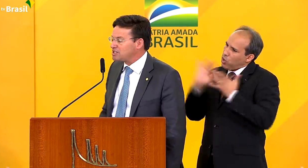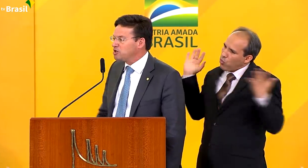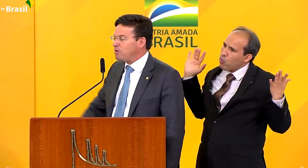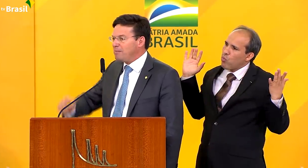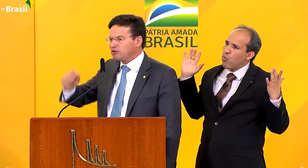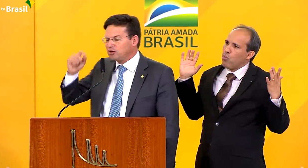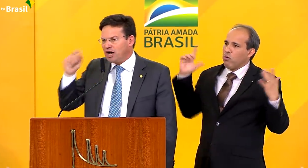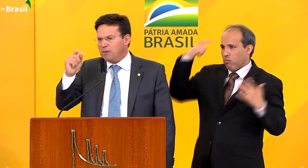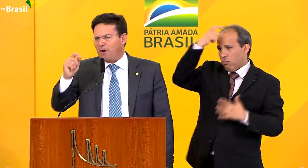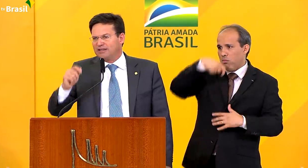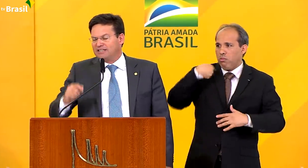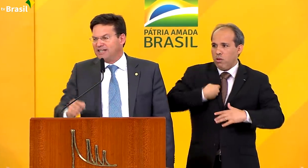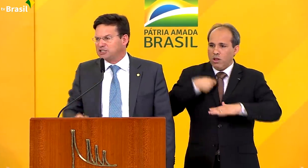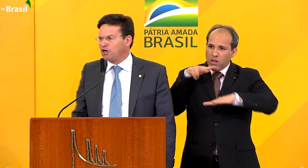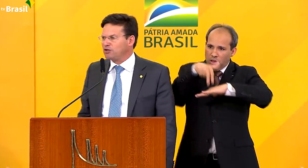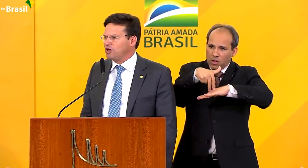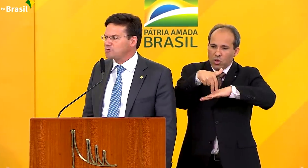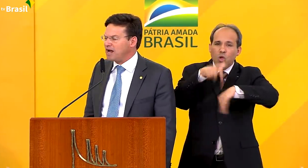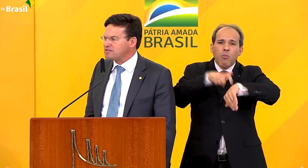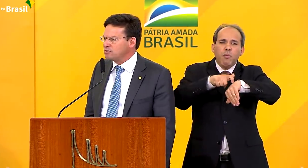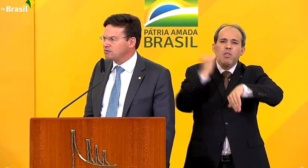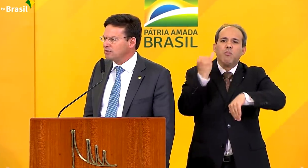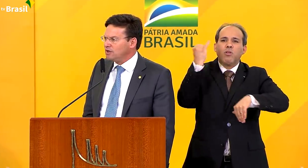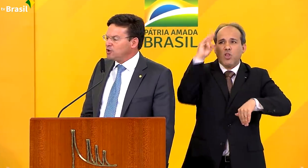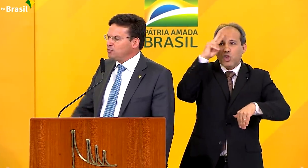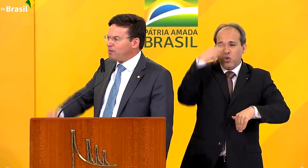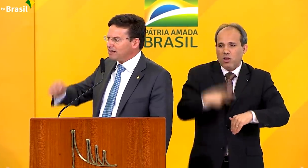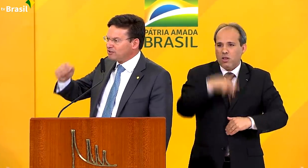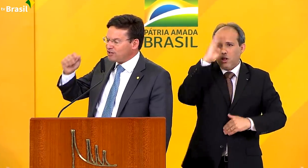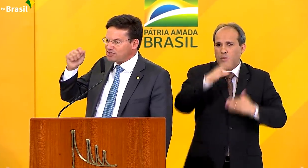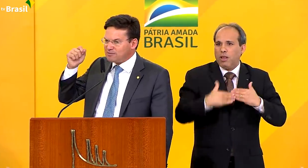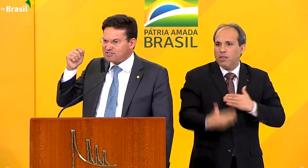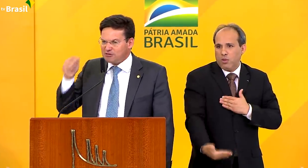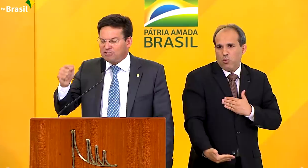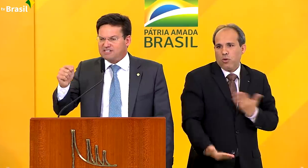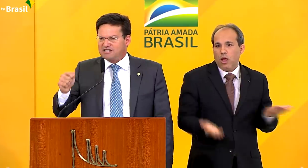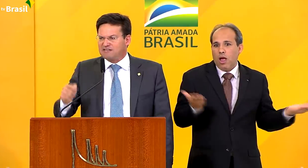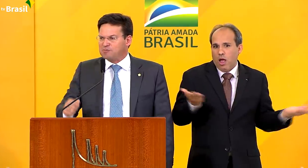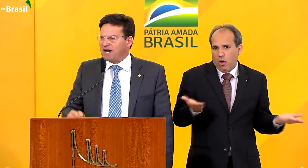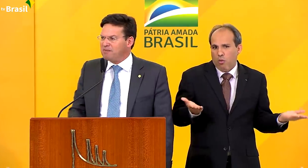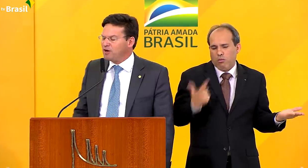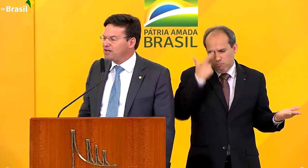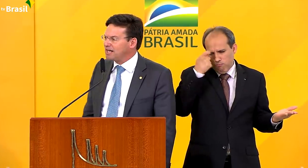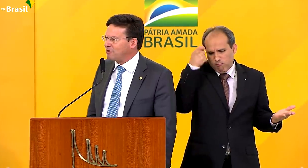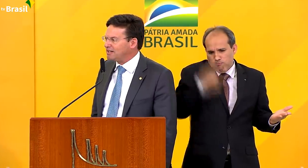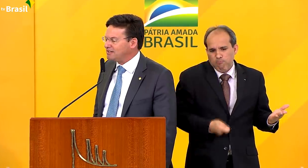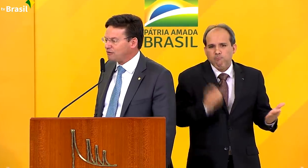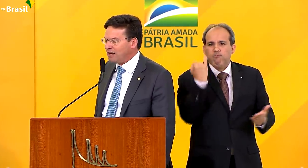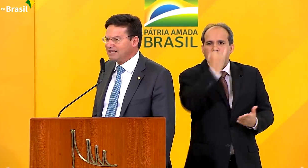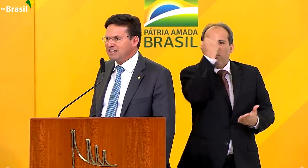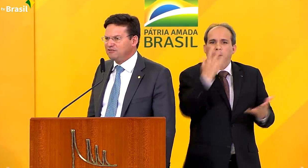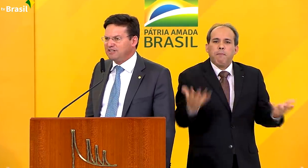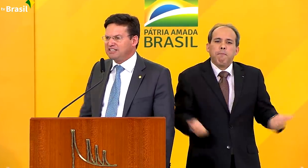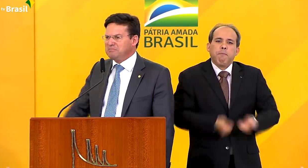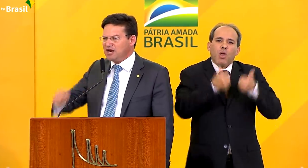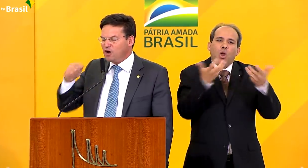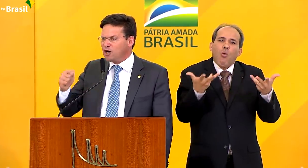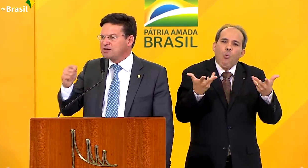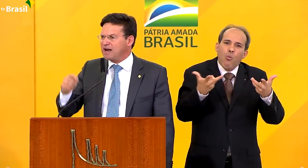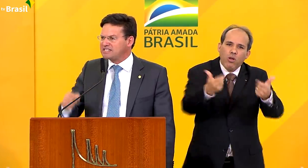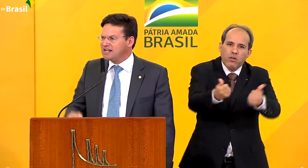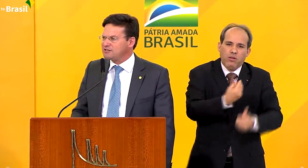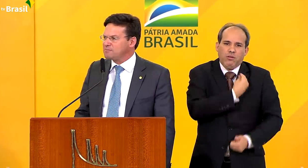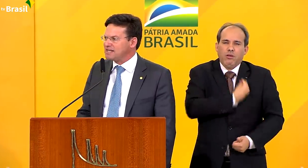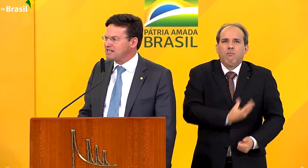protagonista num momento tão importante da história do nosso Brasil, num momento que nós estamos sendo decisivos para a melhoria da qualidade de vida de